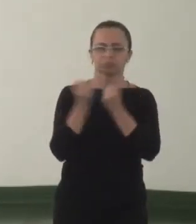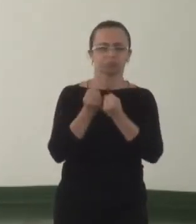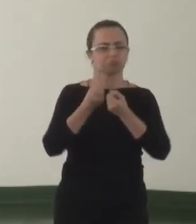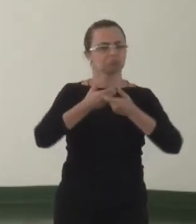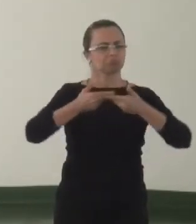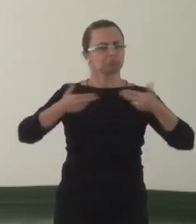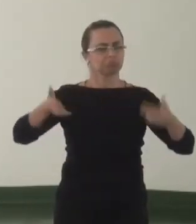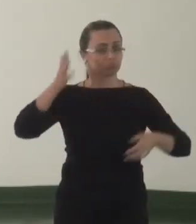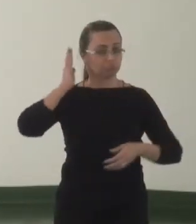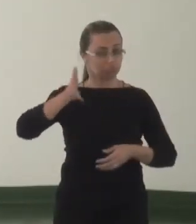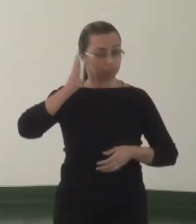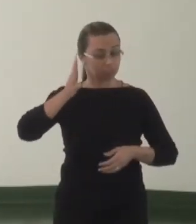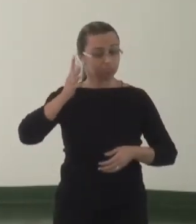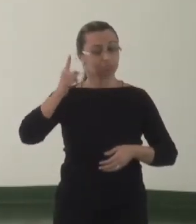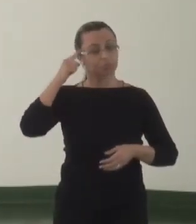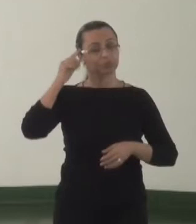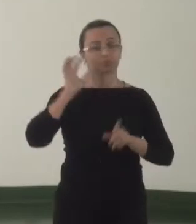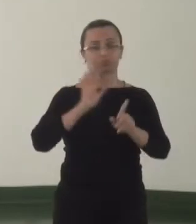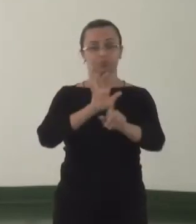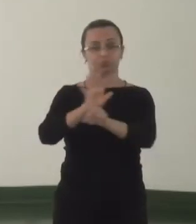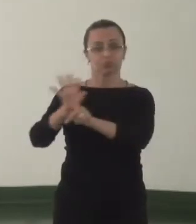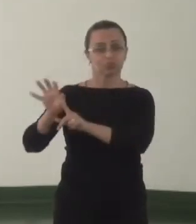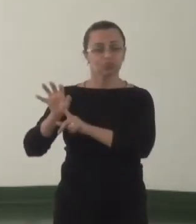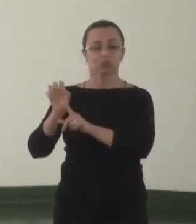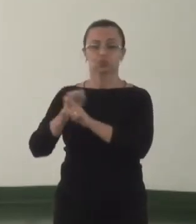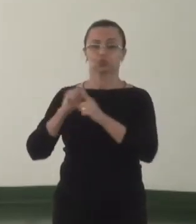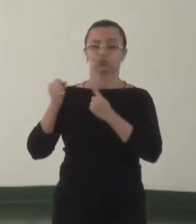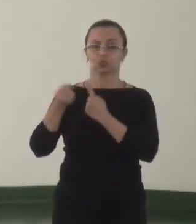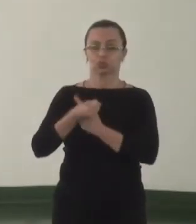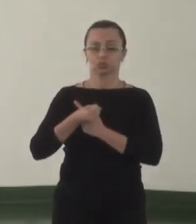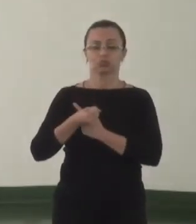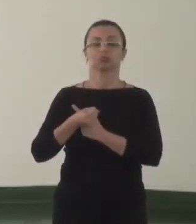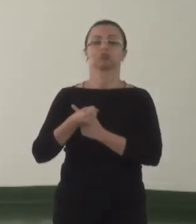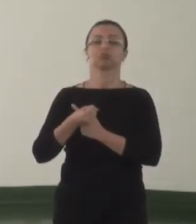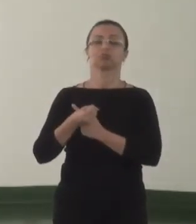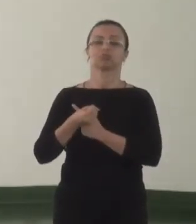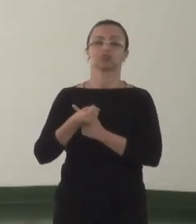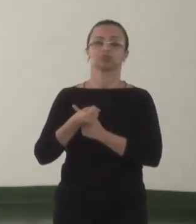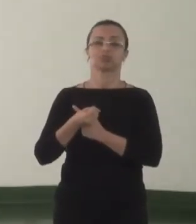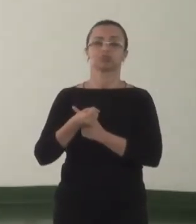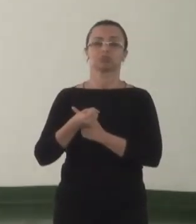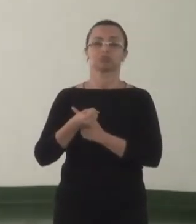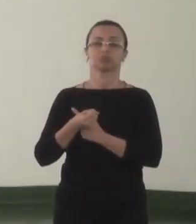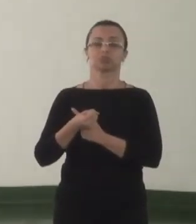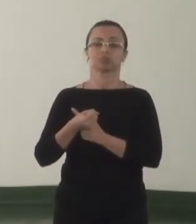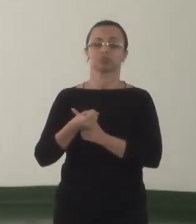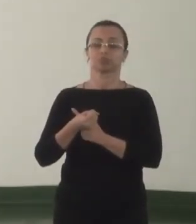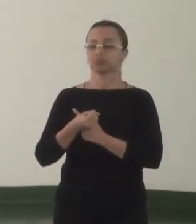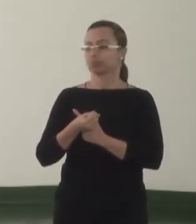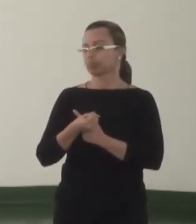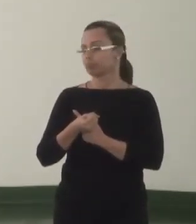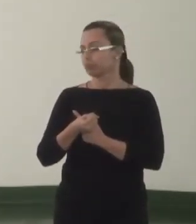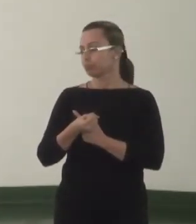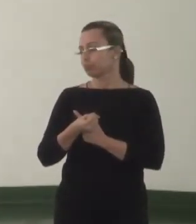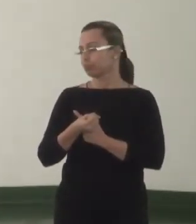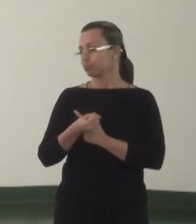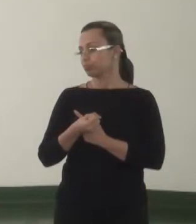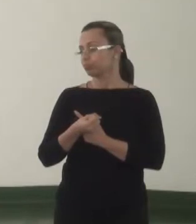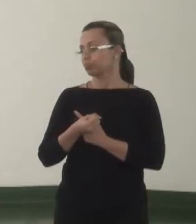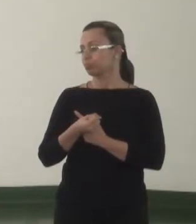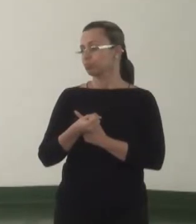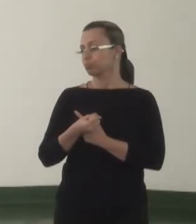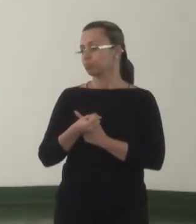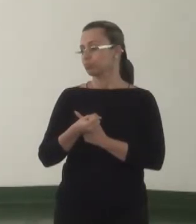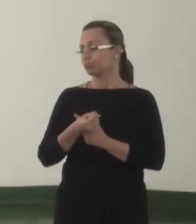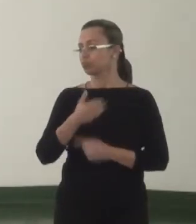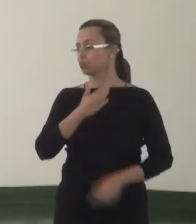conscientizar a sociedade e compartilhamento